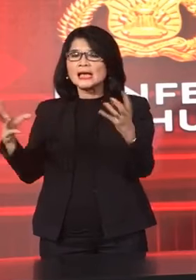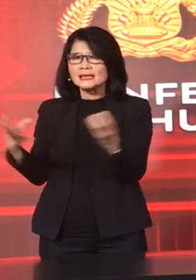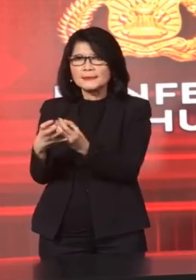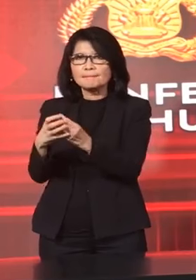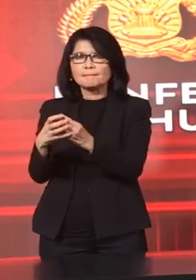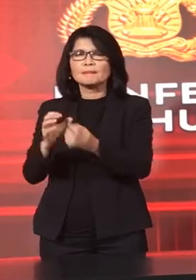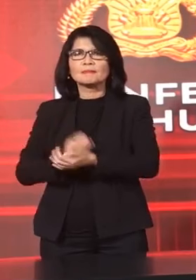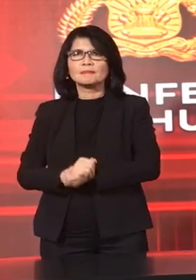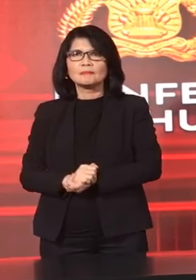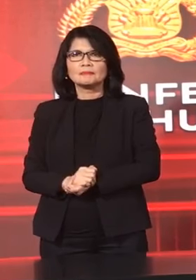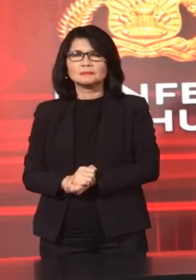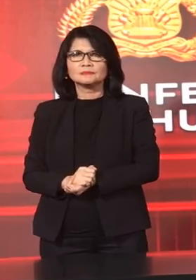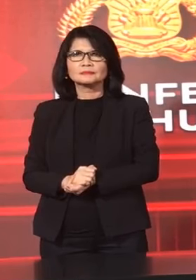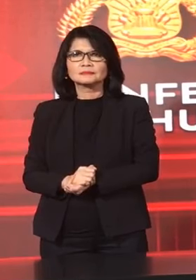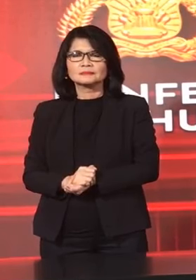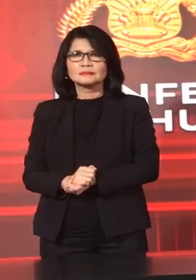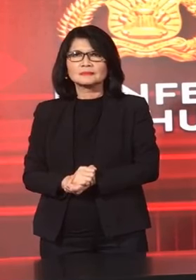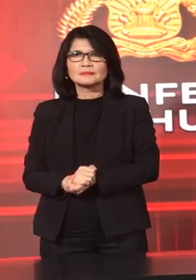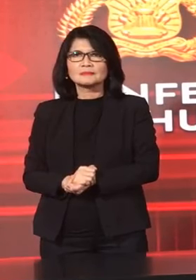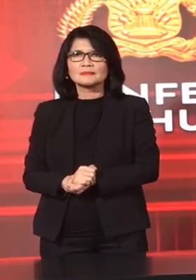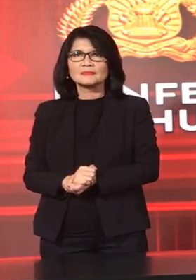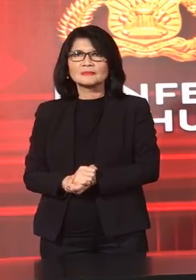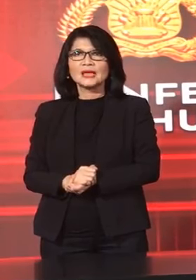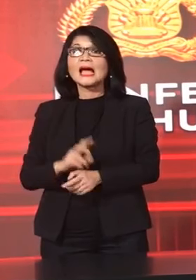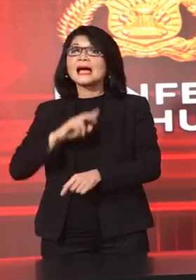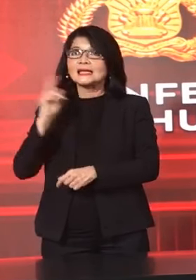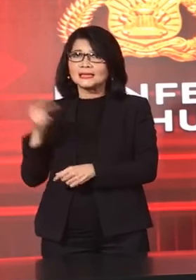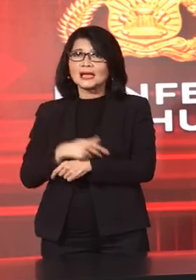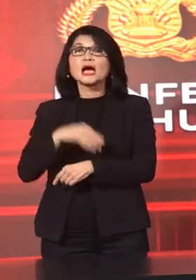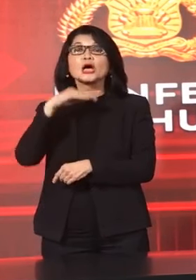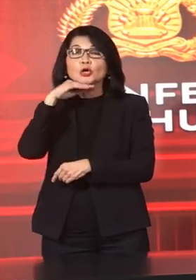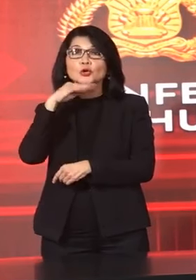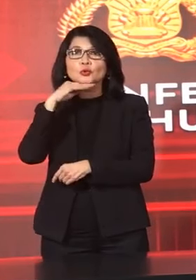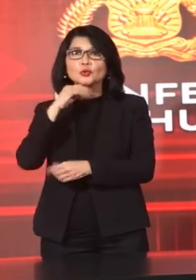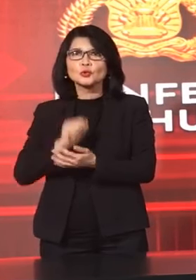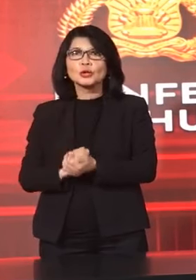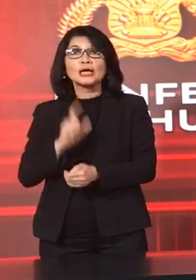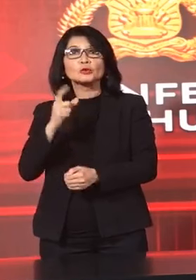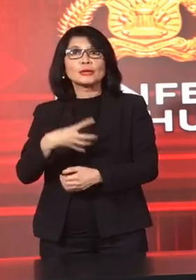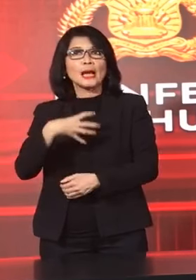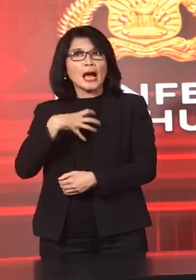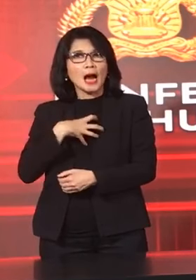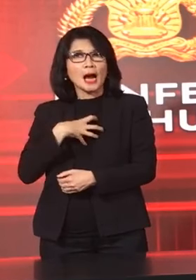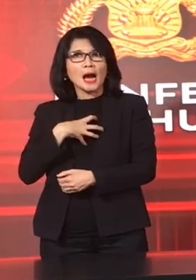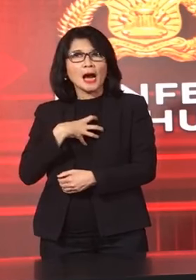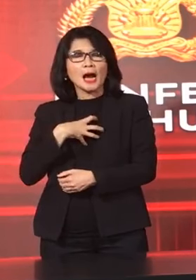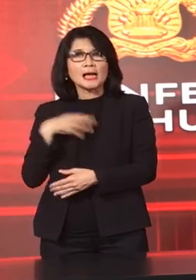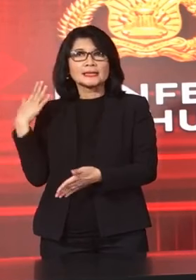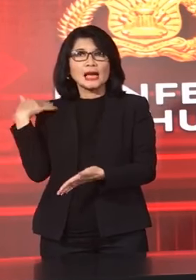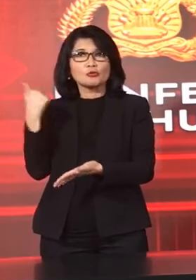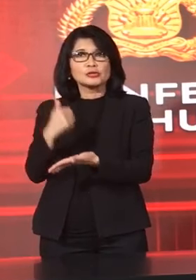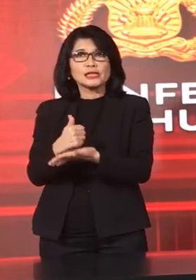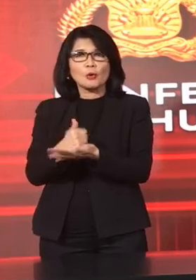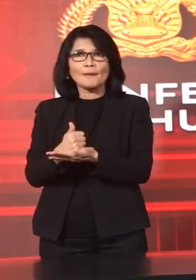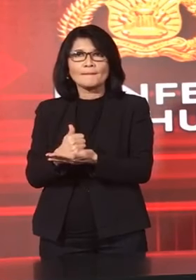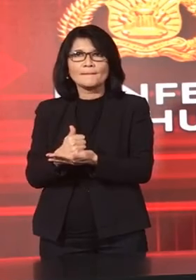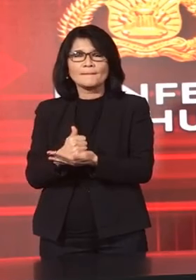Jakti Jadi Kita Menunggu Saja Itu Adalah Keunangan Dari Wan